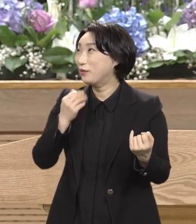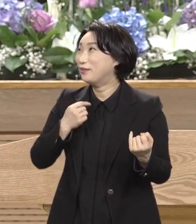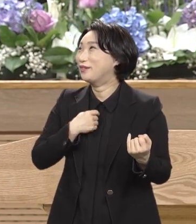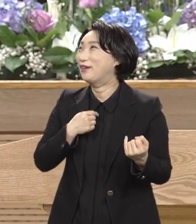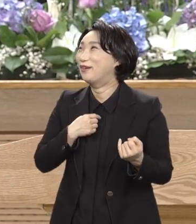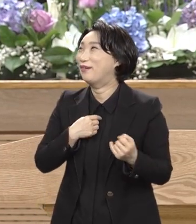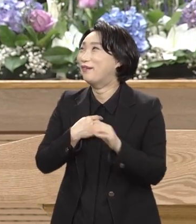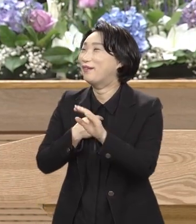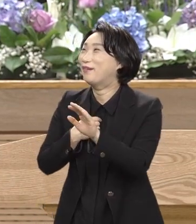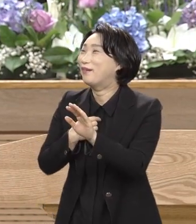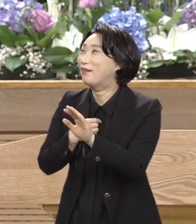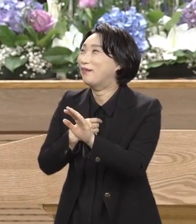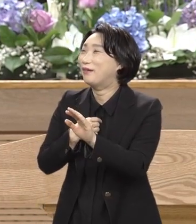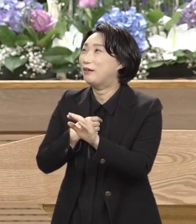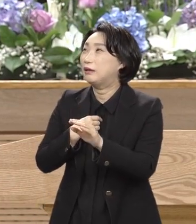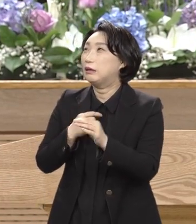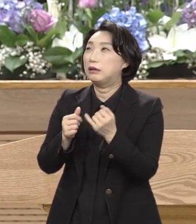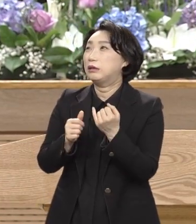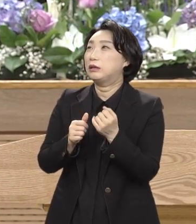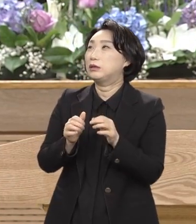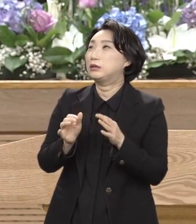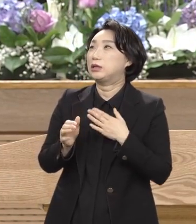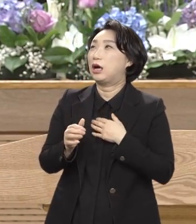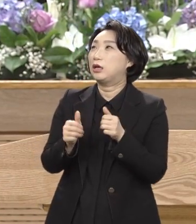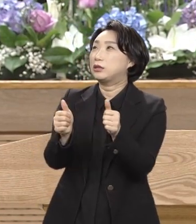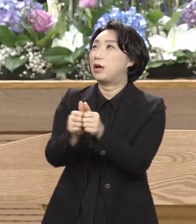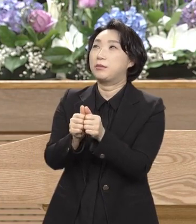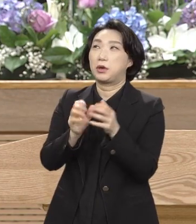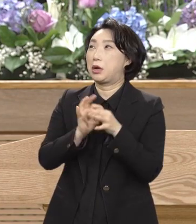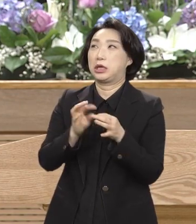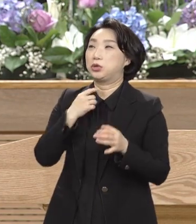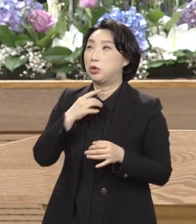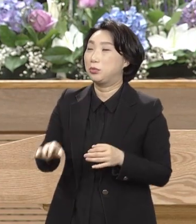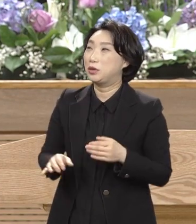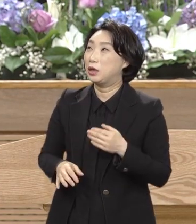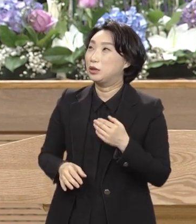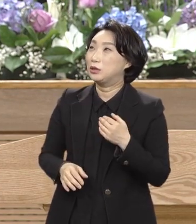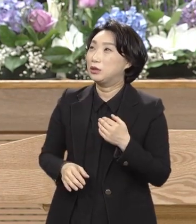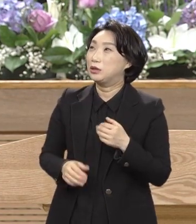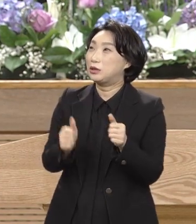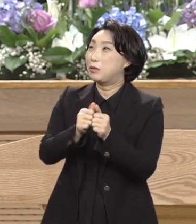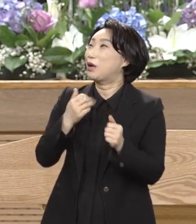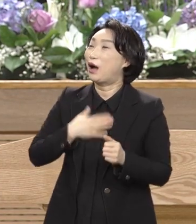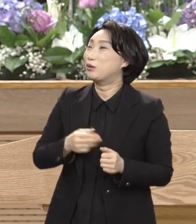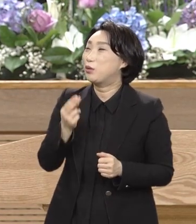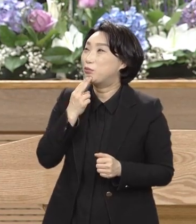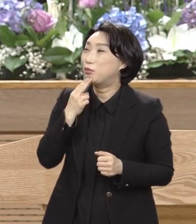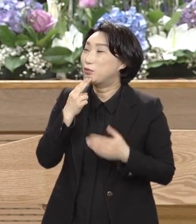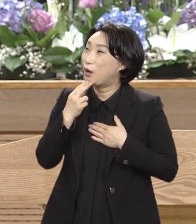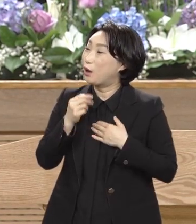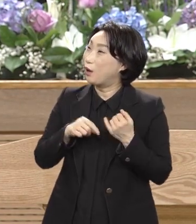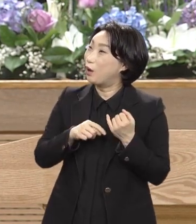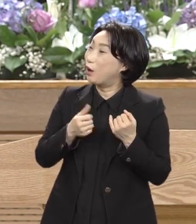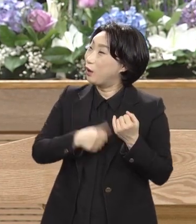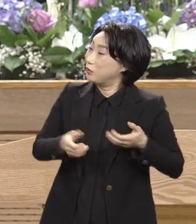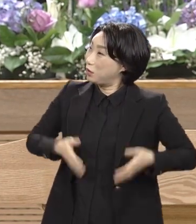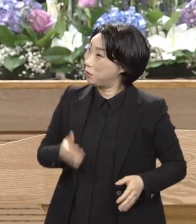사내를 알지 못하는데 어떻게 이런 일이 있습니까? 그렇게 말해요.